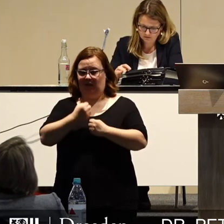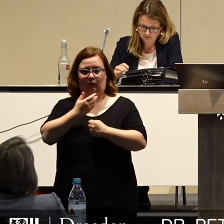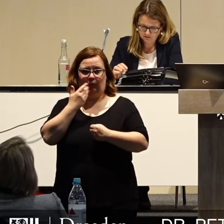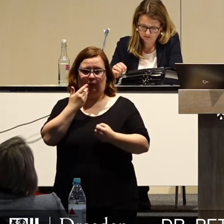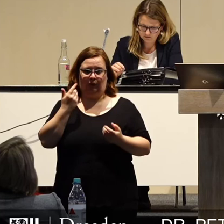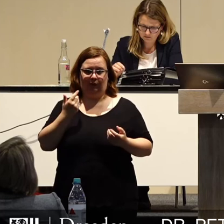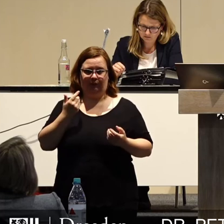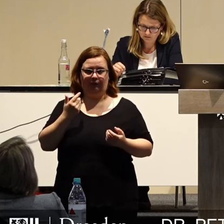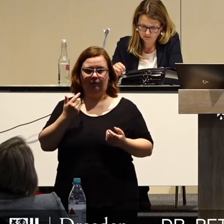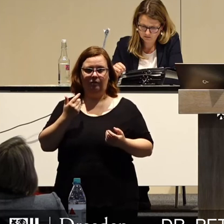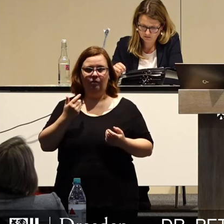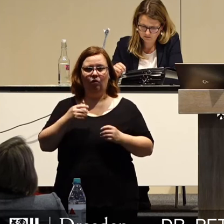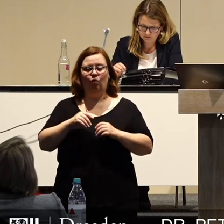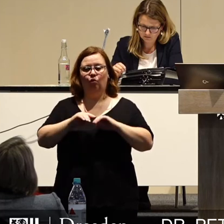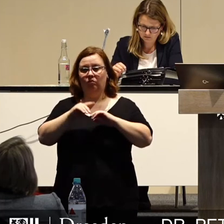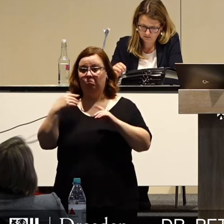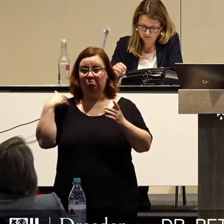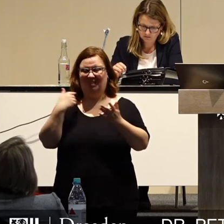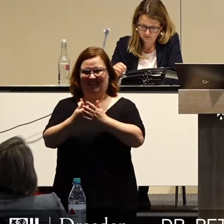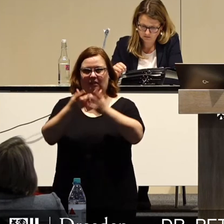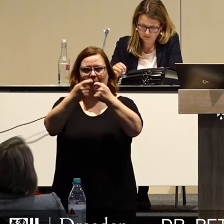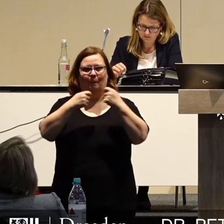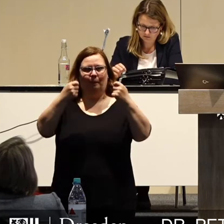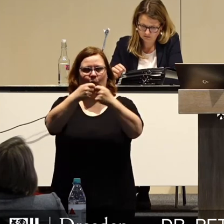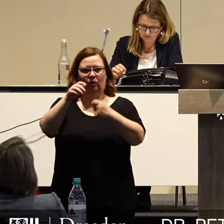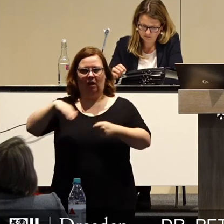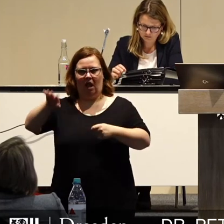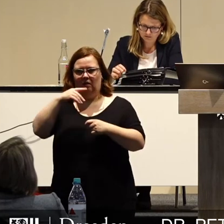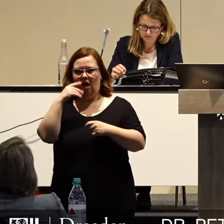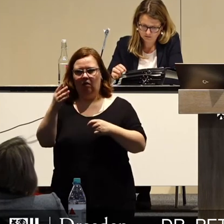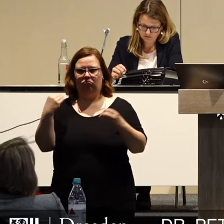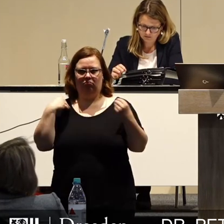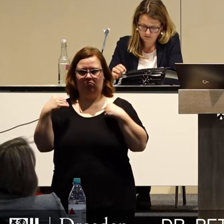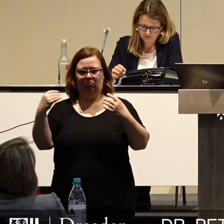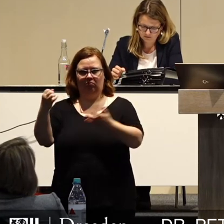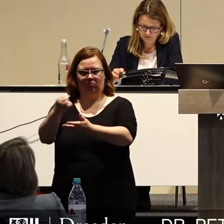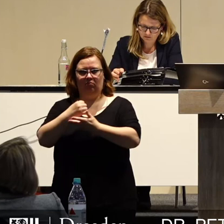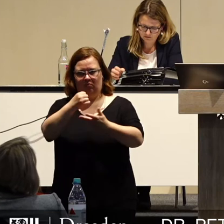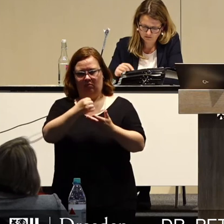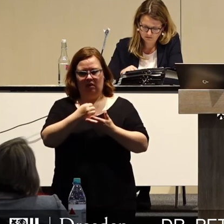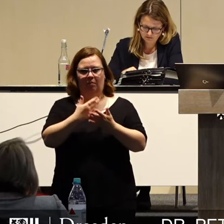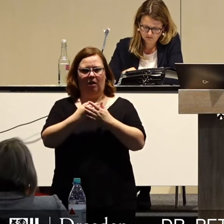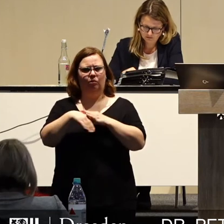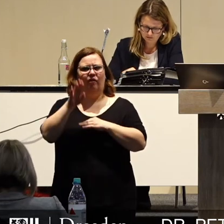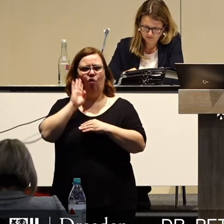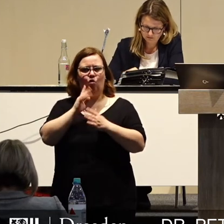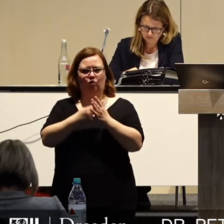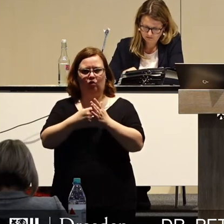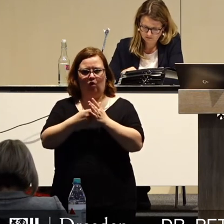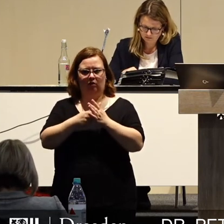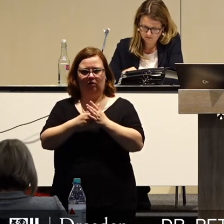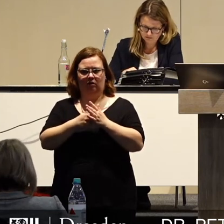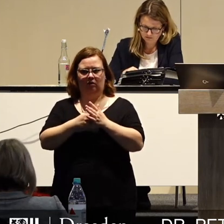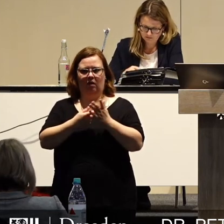Und alle Rettungsbotschaften, die bisher neben den Kosten der Unterkunft gesandt worden sind, die haben sich